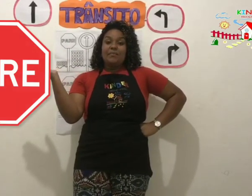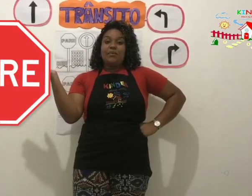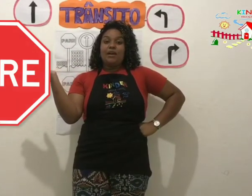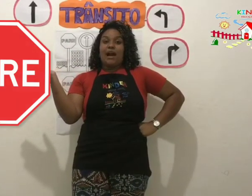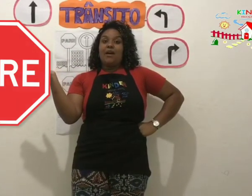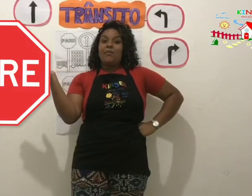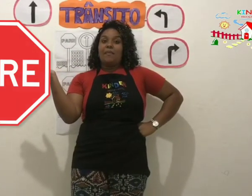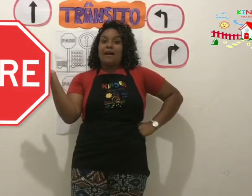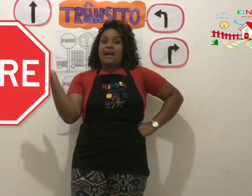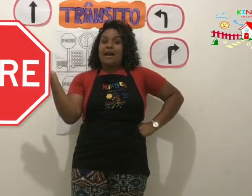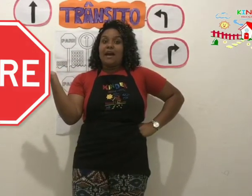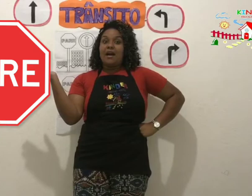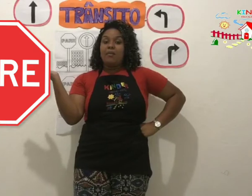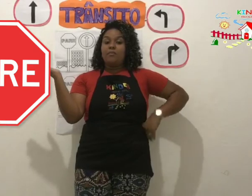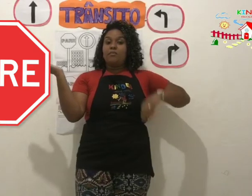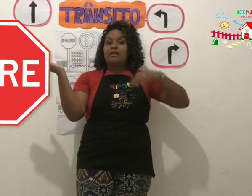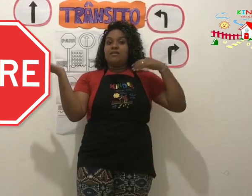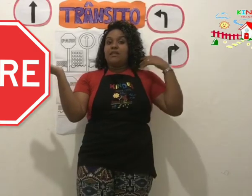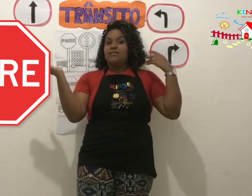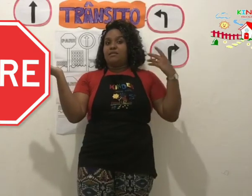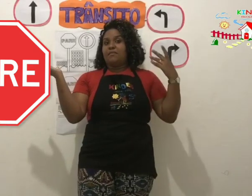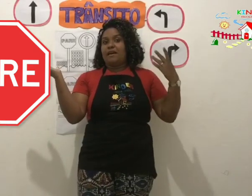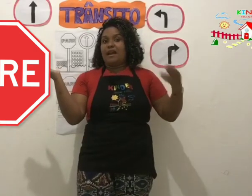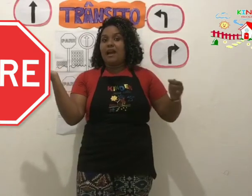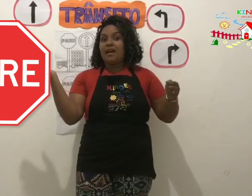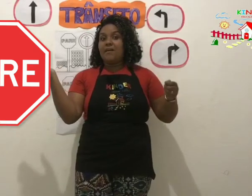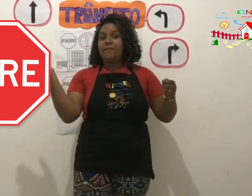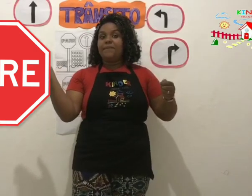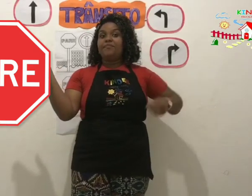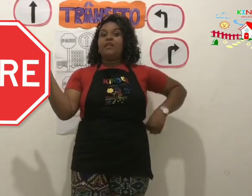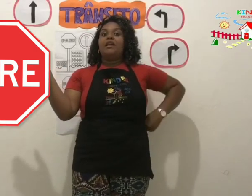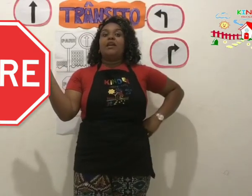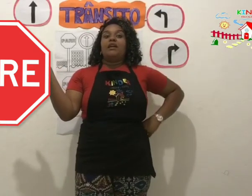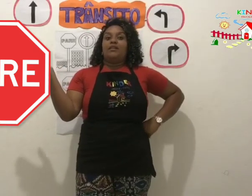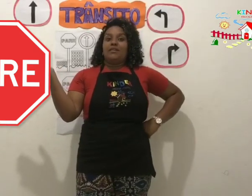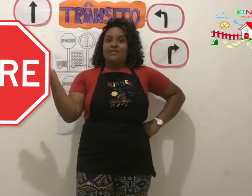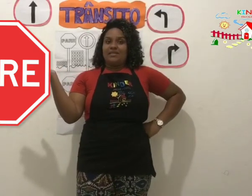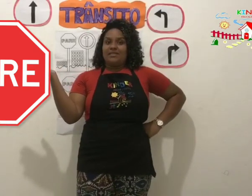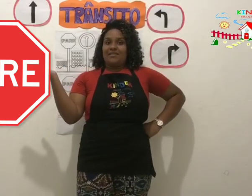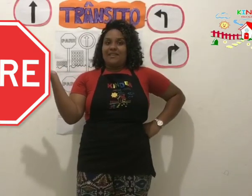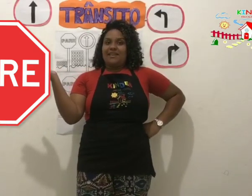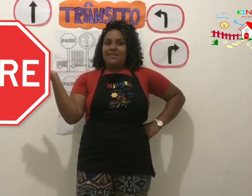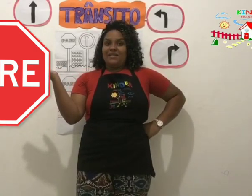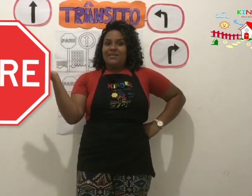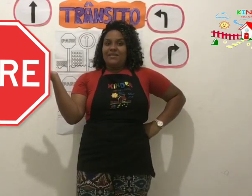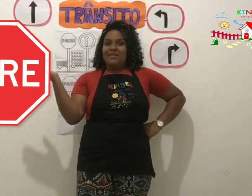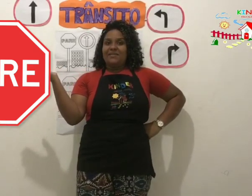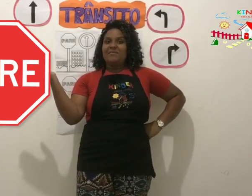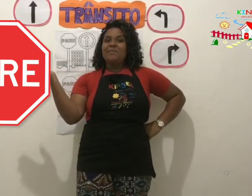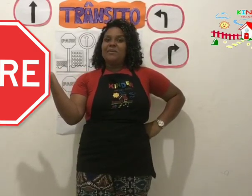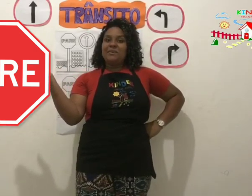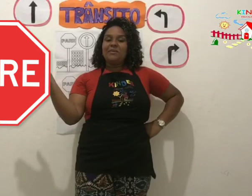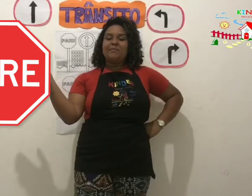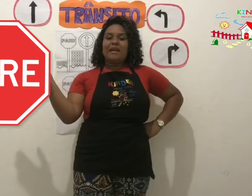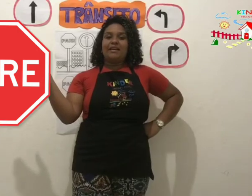para o carro parar, para o pedestre parar. Estão vendo? Muito bem.